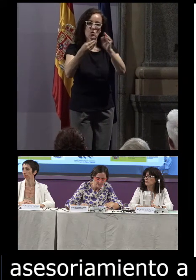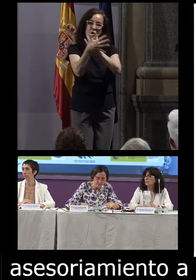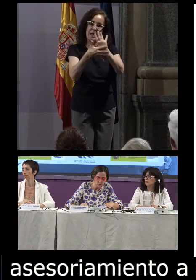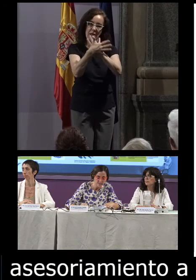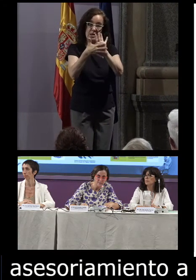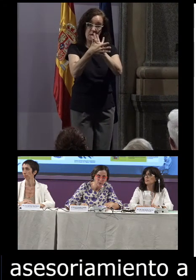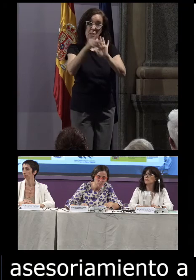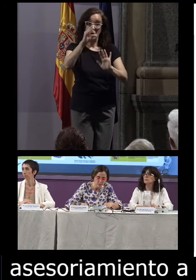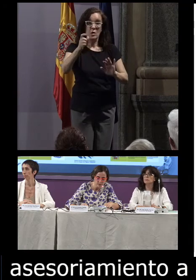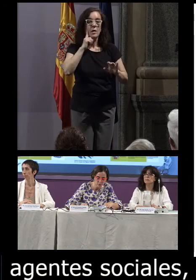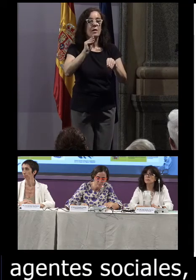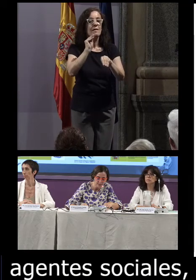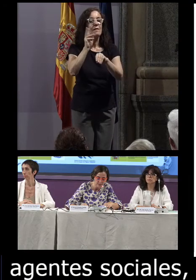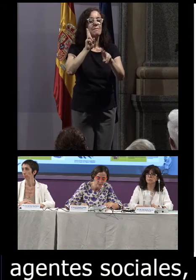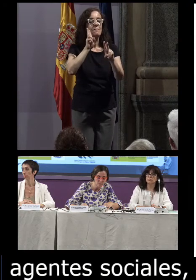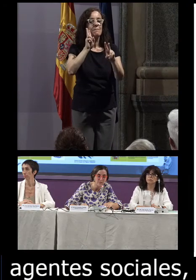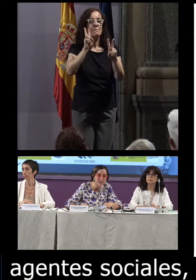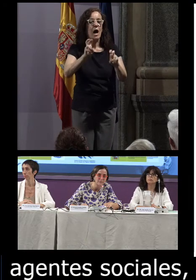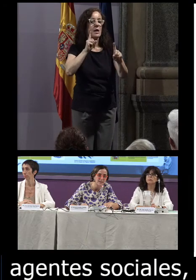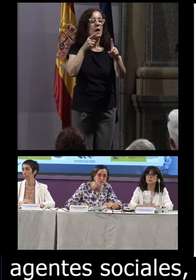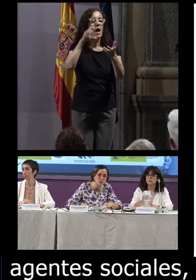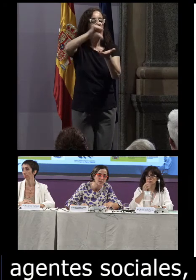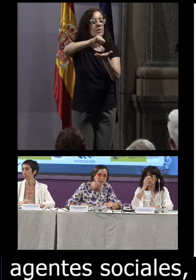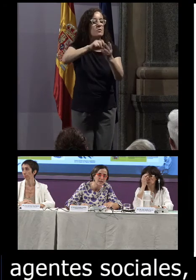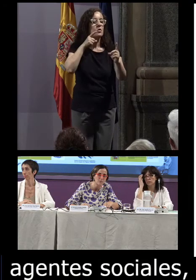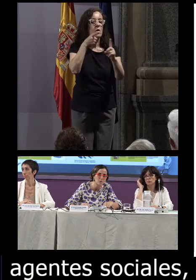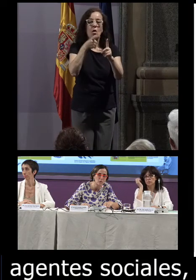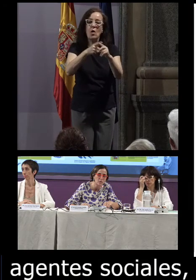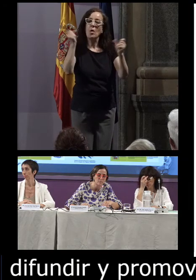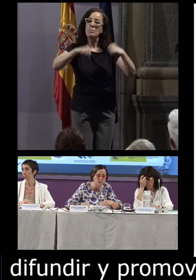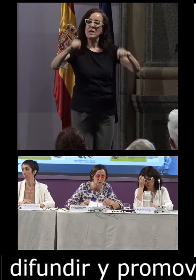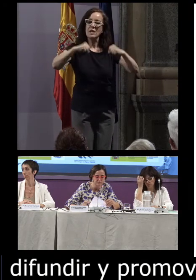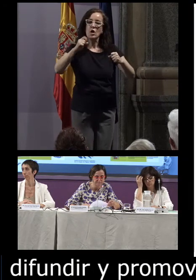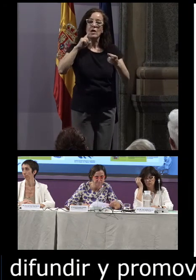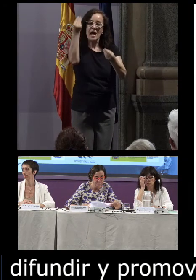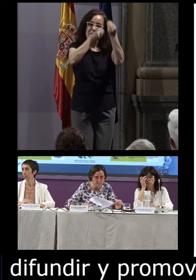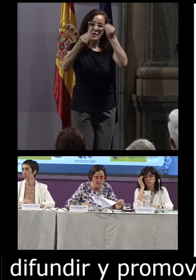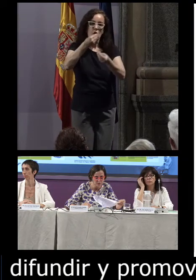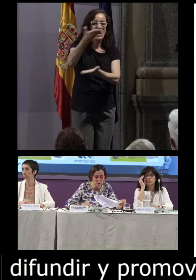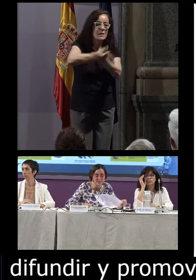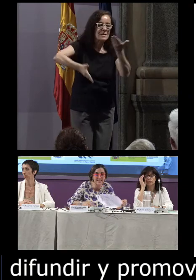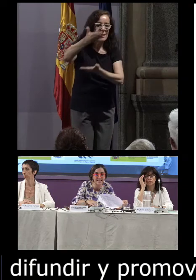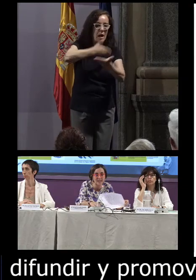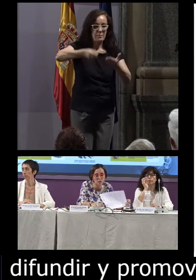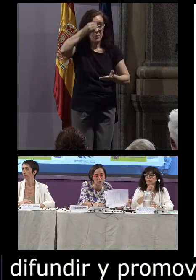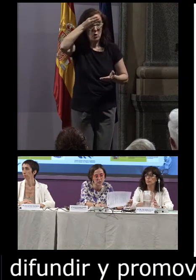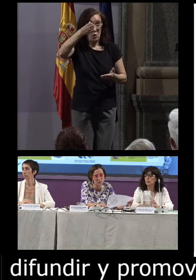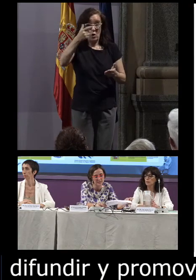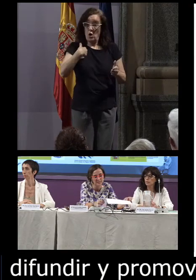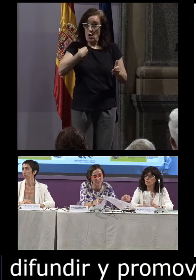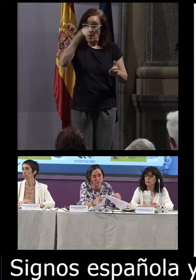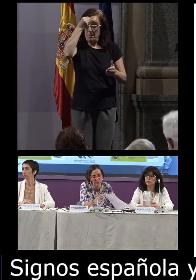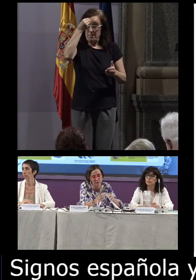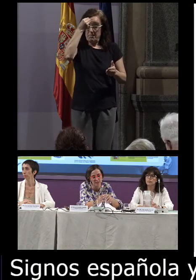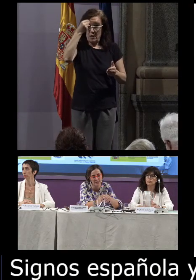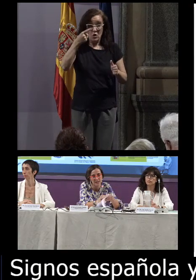española y servir como un centro práctico de reflexión y de intercambio de conocimiento. Yo creo que es en el desarrollo de todas